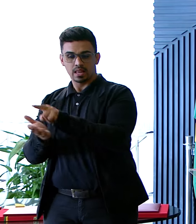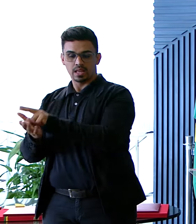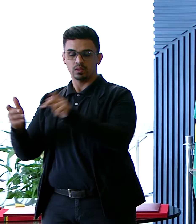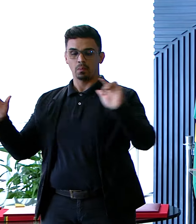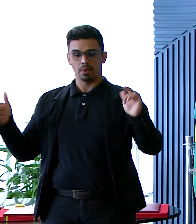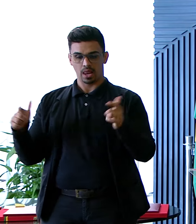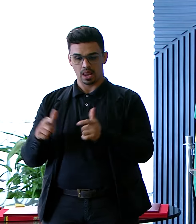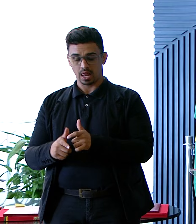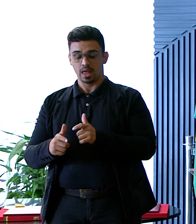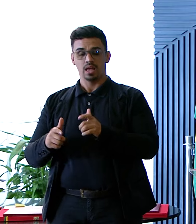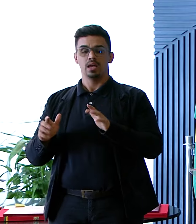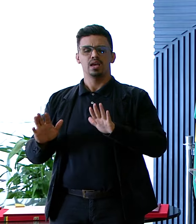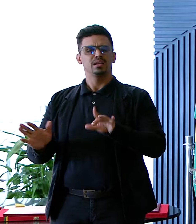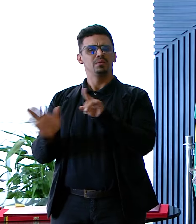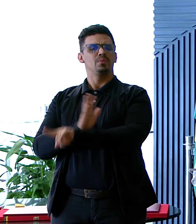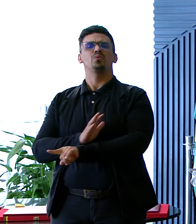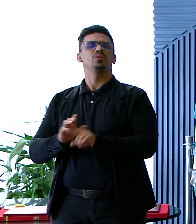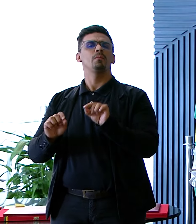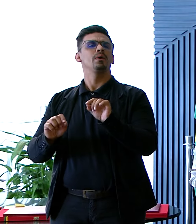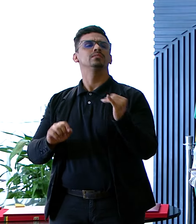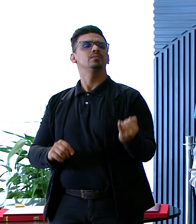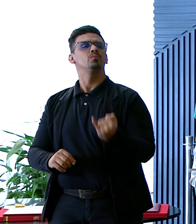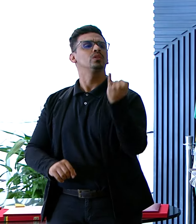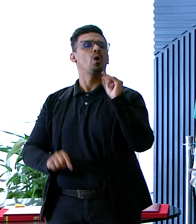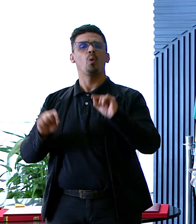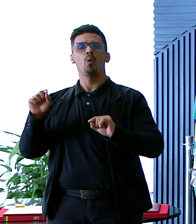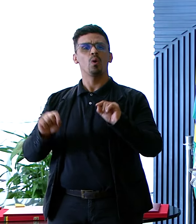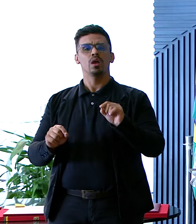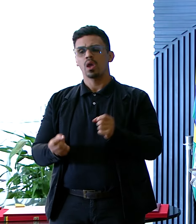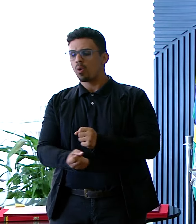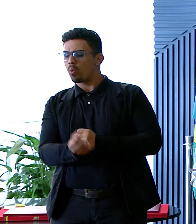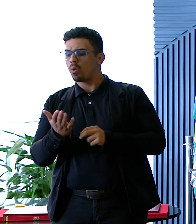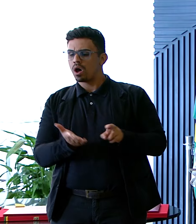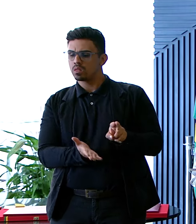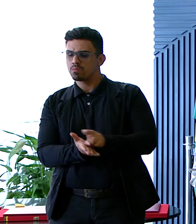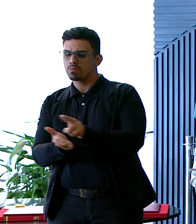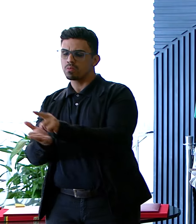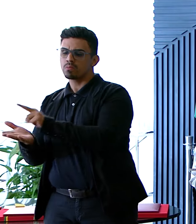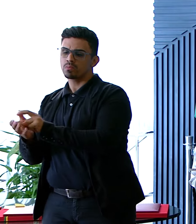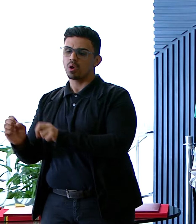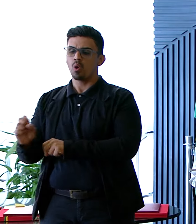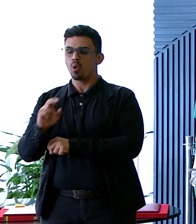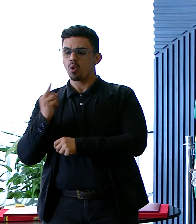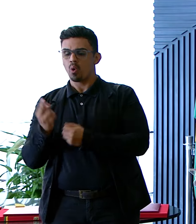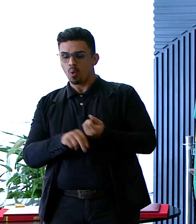momento Era O que é mais importante Ter quantidade Ou qualidade